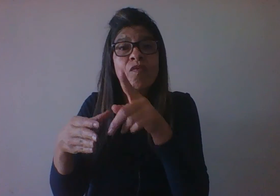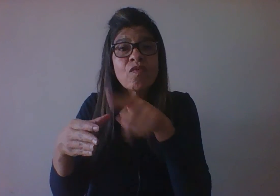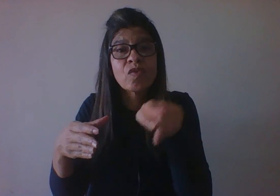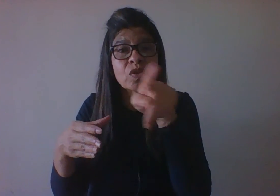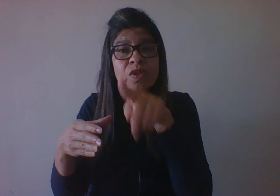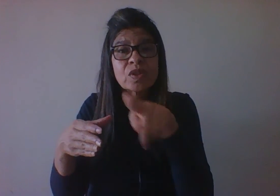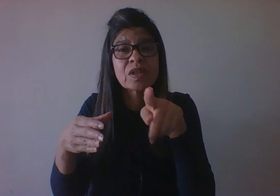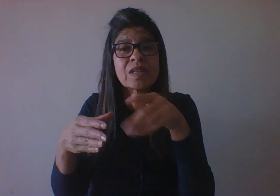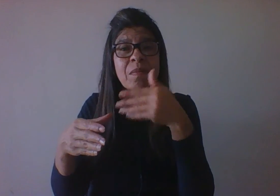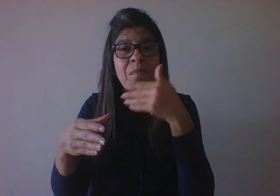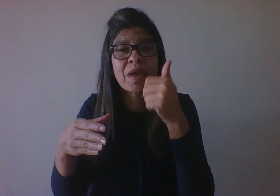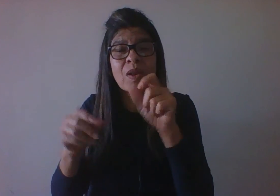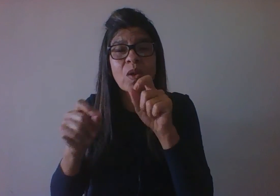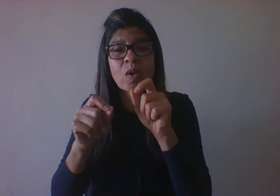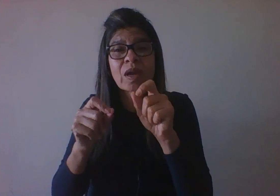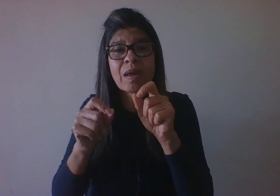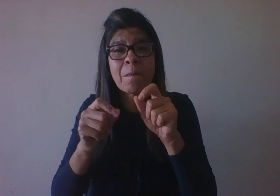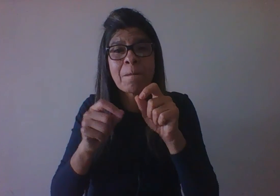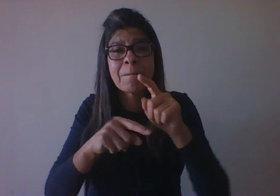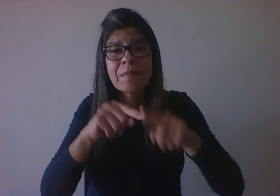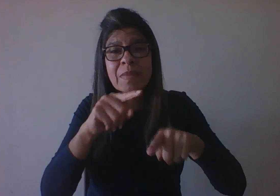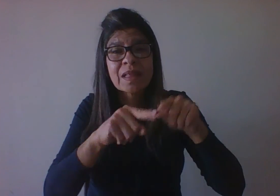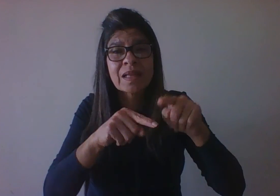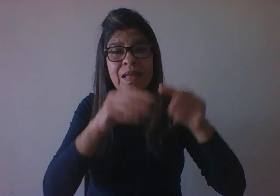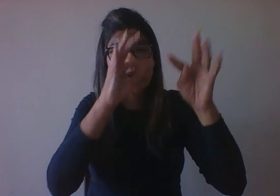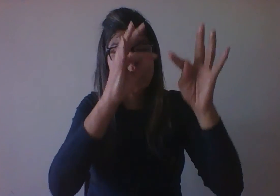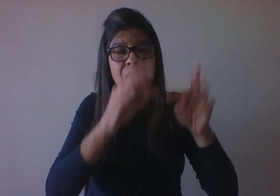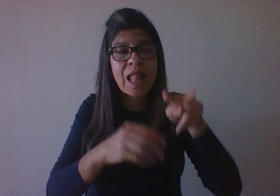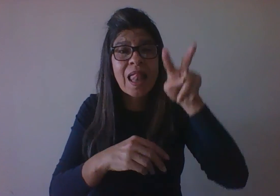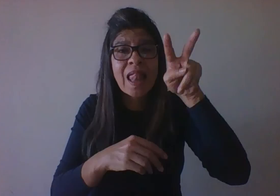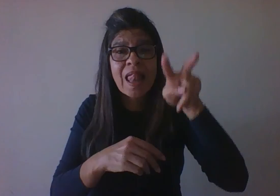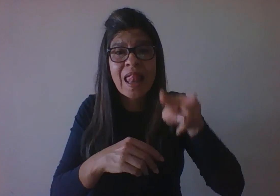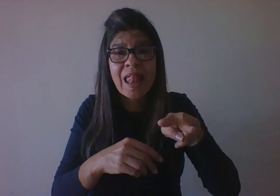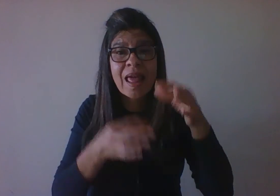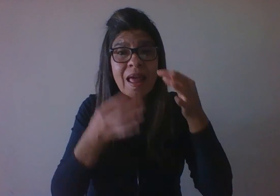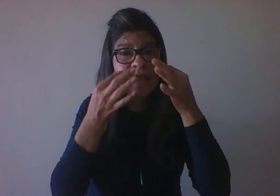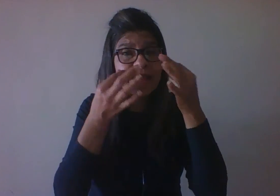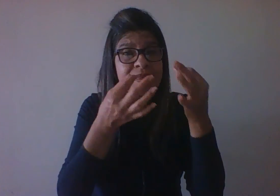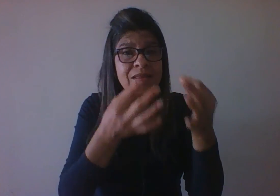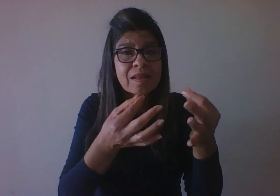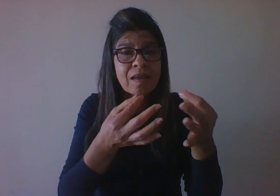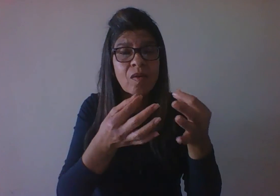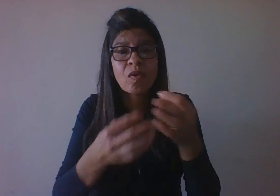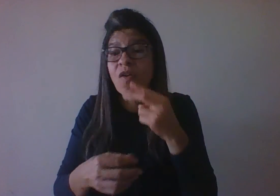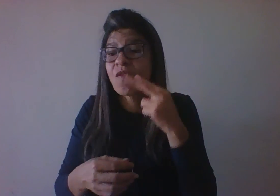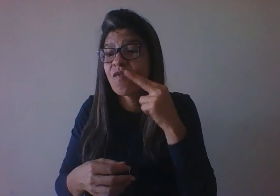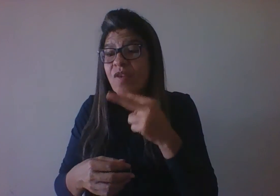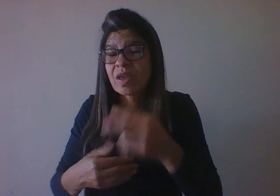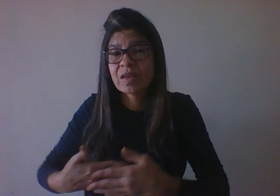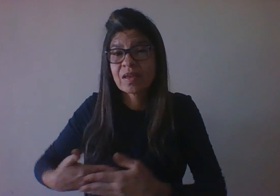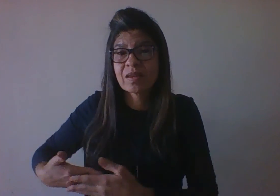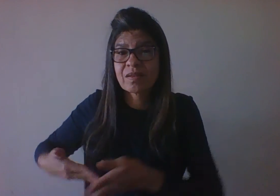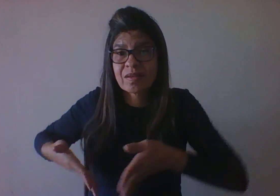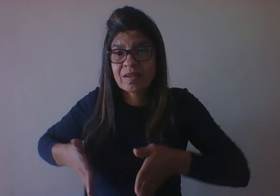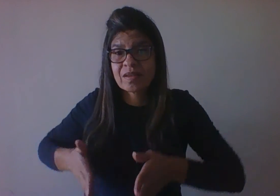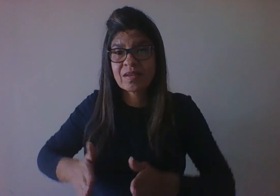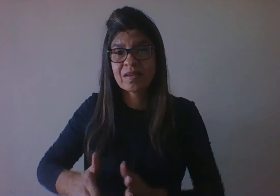por exemplo, uma criança nasce com cerca de 50 centímetros e 3,5 Ah, mas o filho da minha vizinha